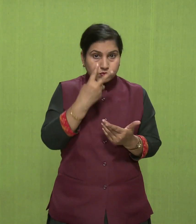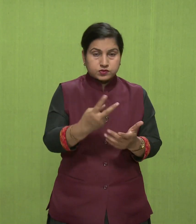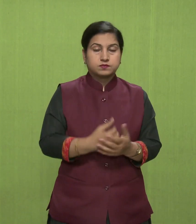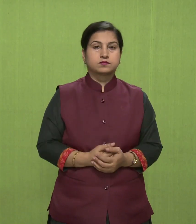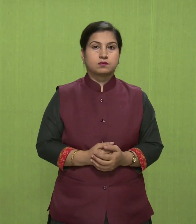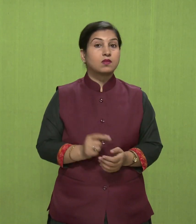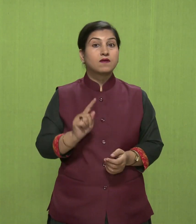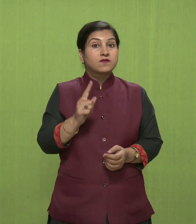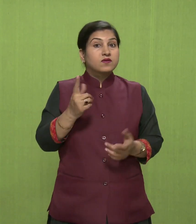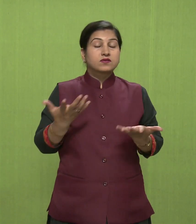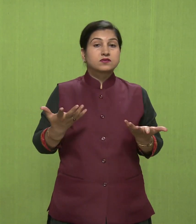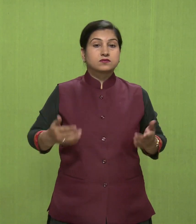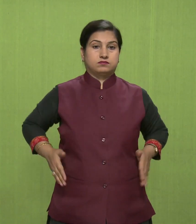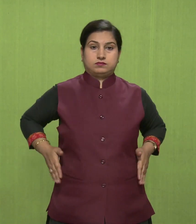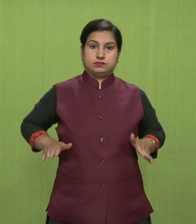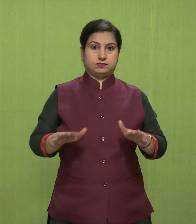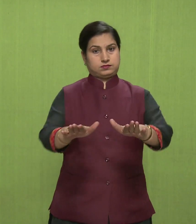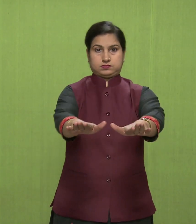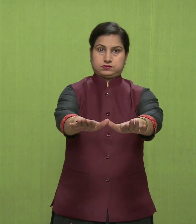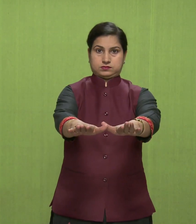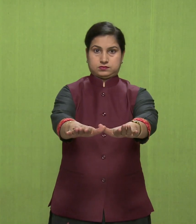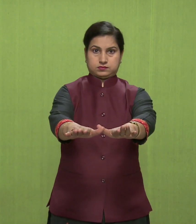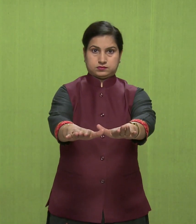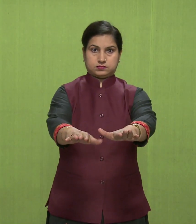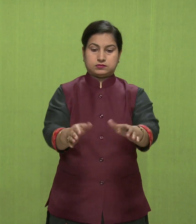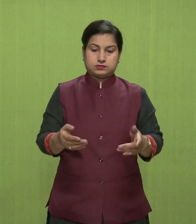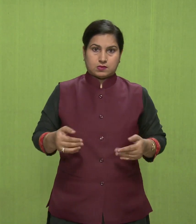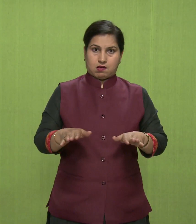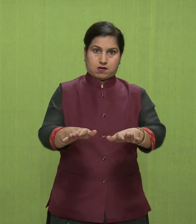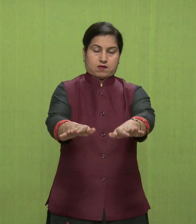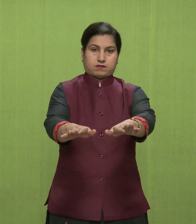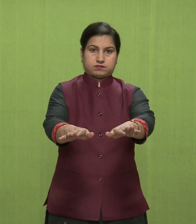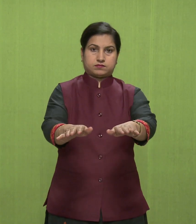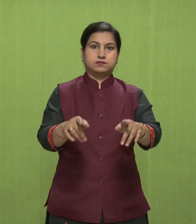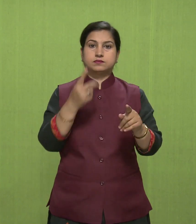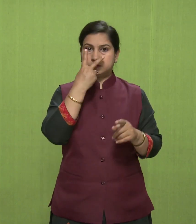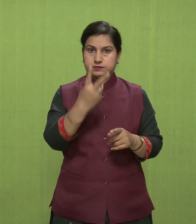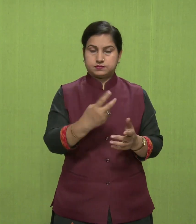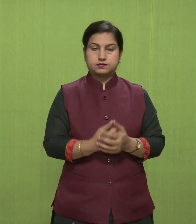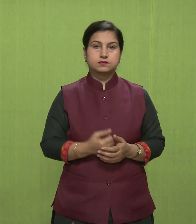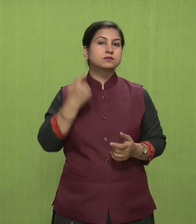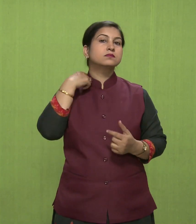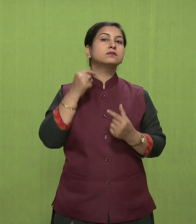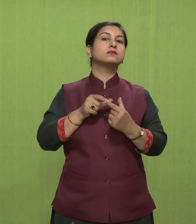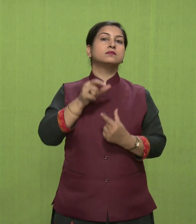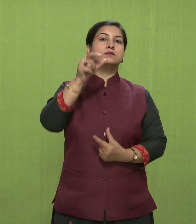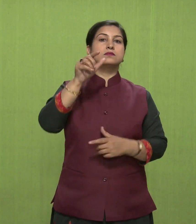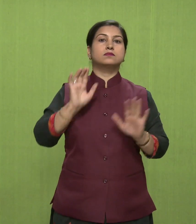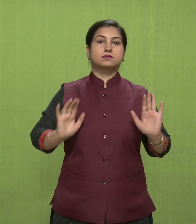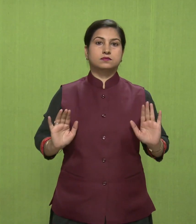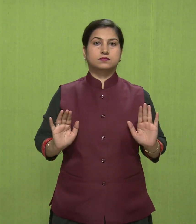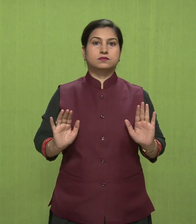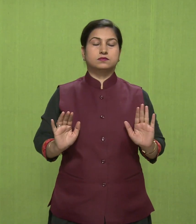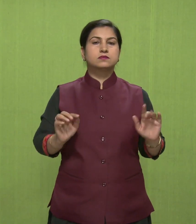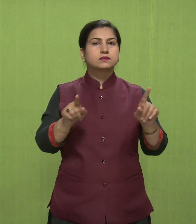सबसे पहले हम सीधे बढ़ जाए, पैरों को आगे फला जालें सीधा, पीठ सीधी, फिर